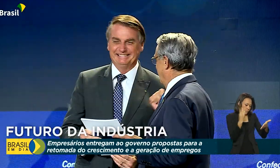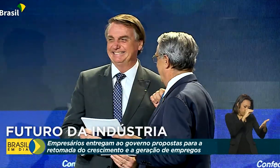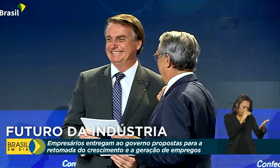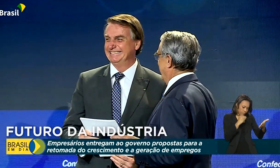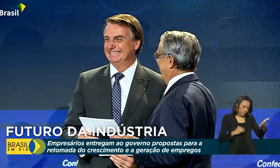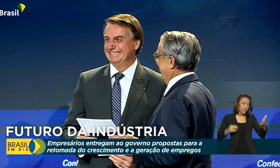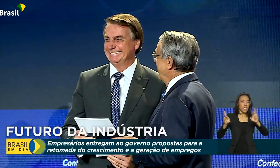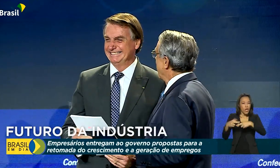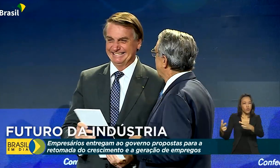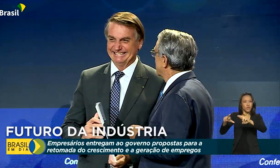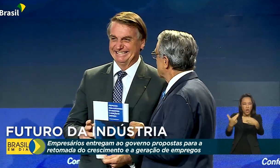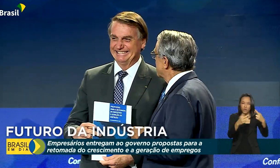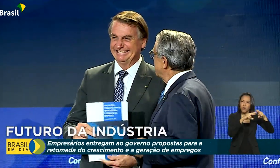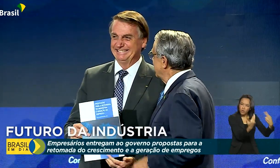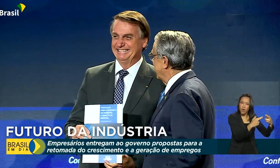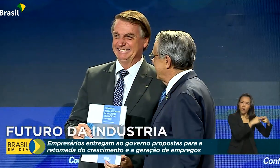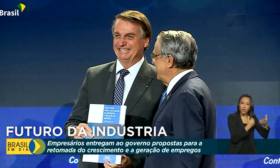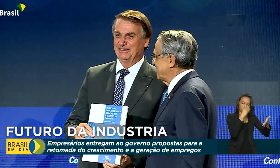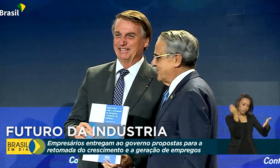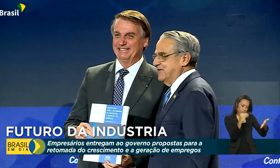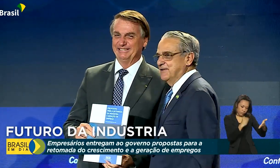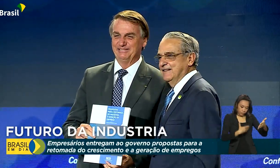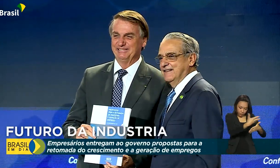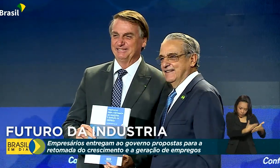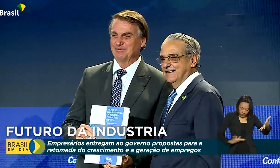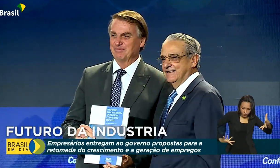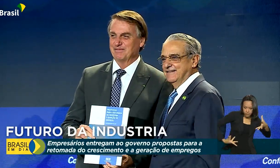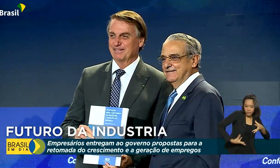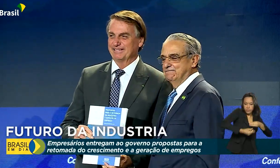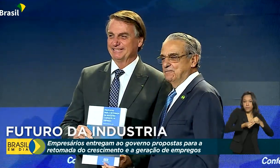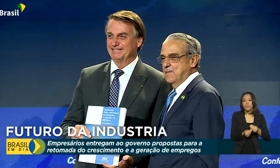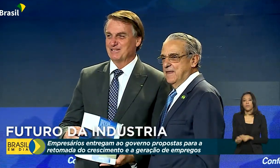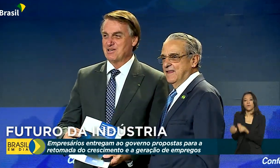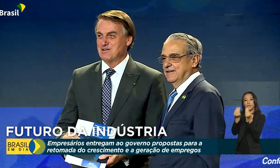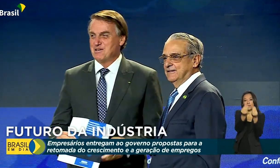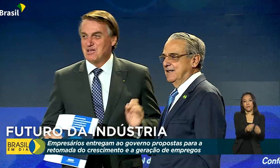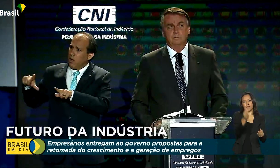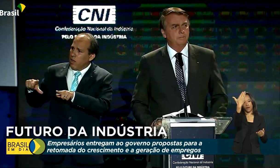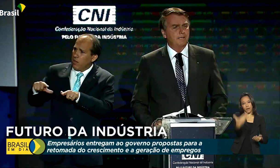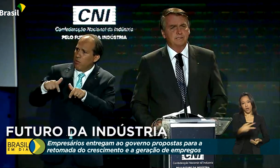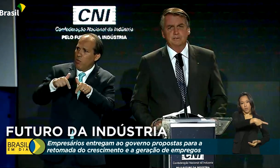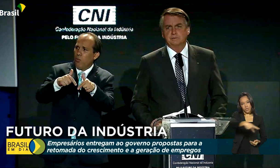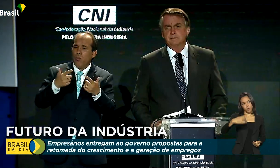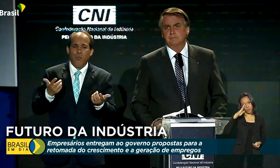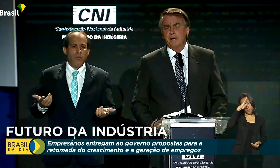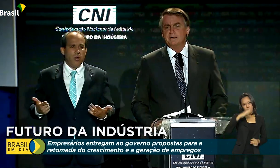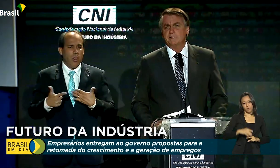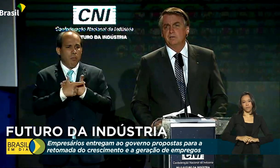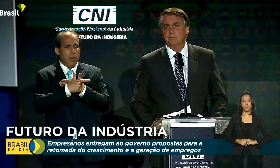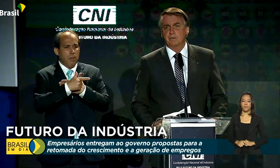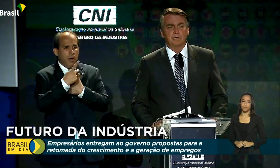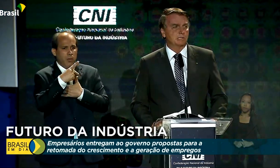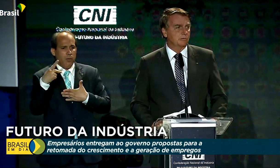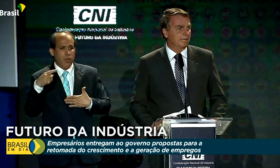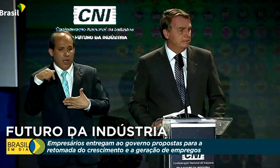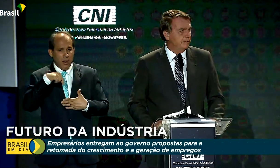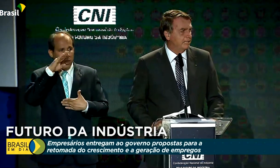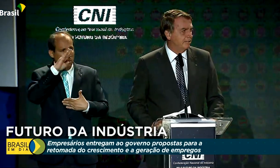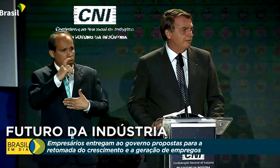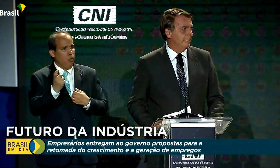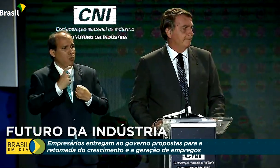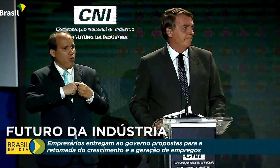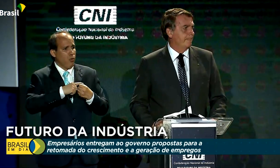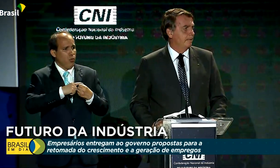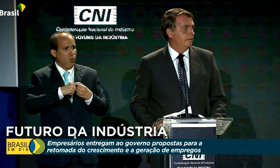e de reuniões com empresas, foi entregue ao presidente Jair Bolsonaro. O Brasil mais que recuperou a sua